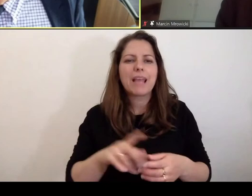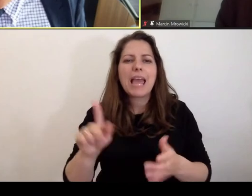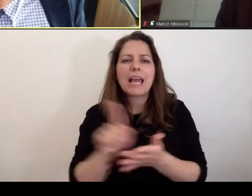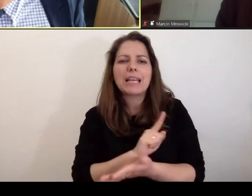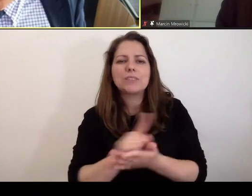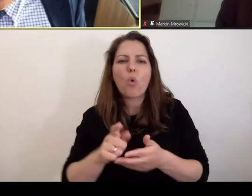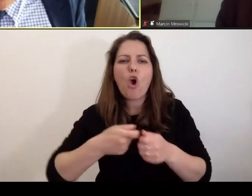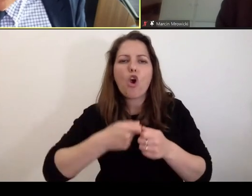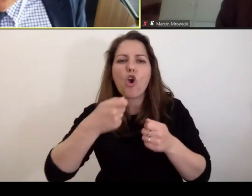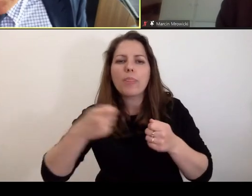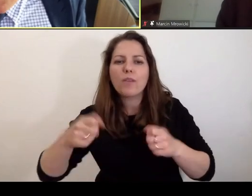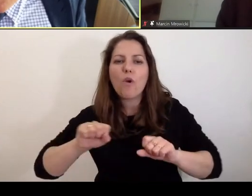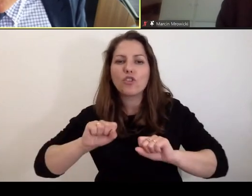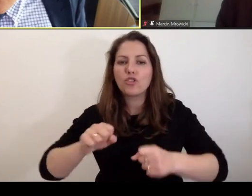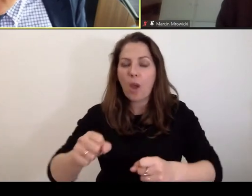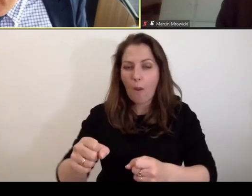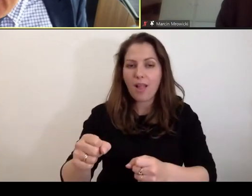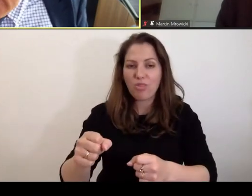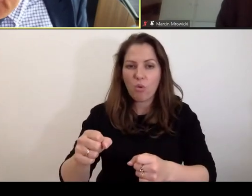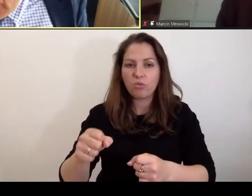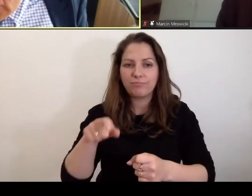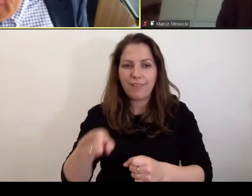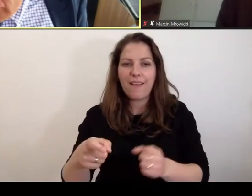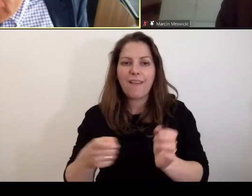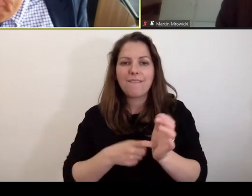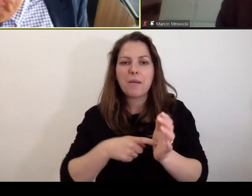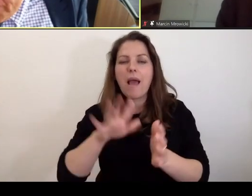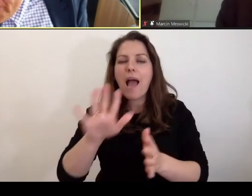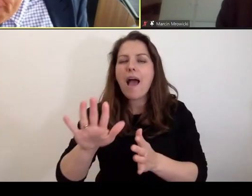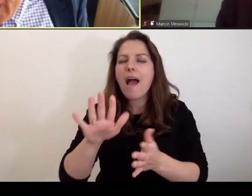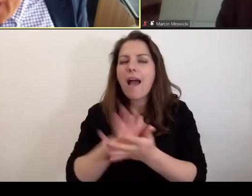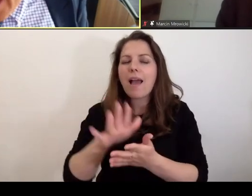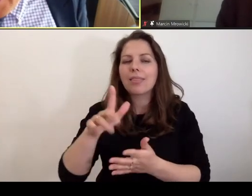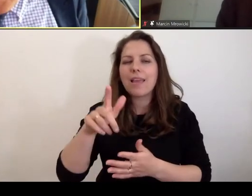kontynuowania działalności, która ma charakter przestępczy.